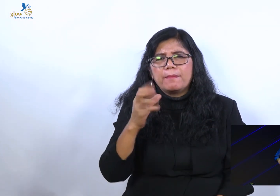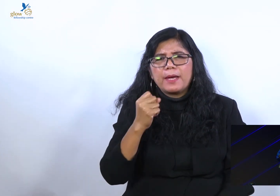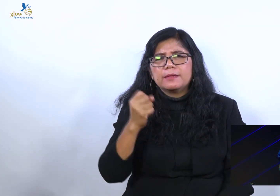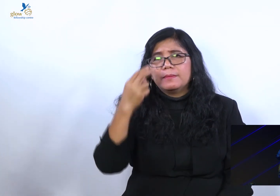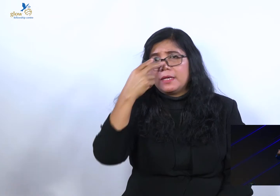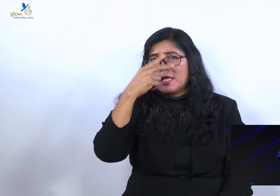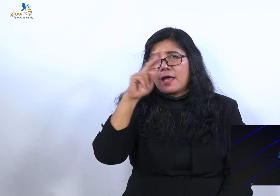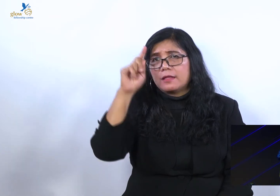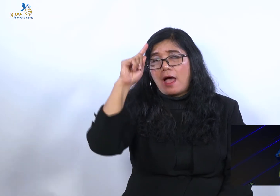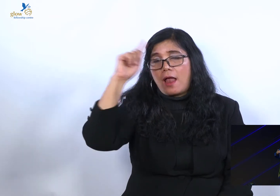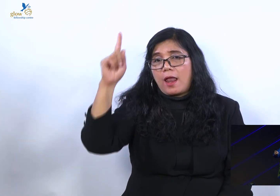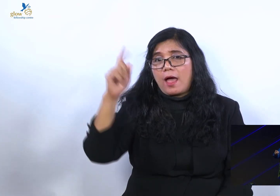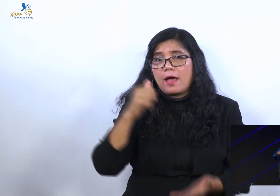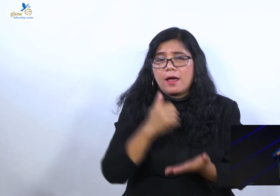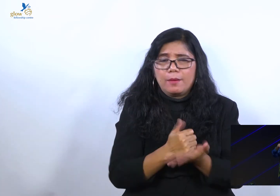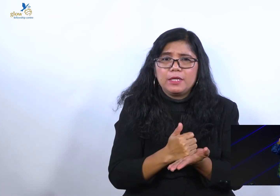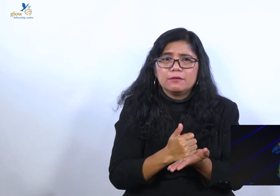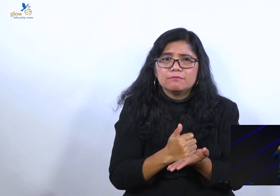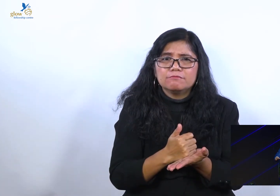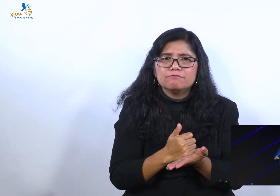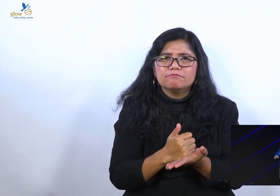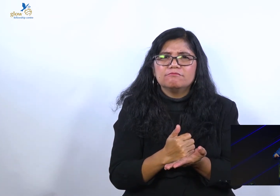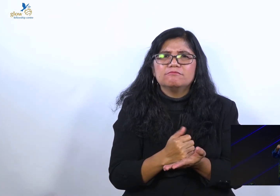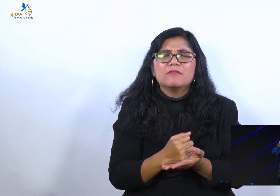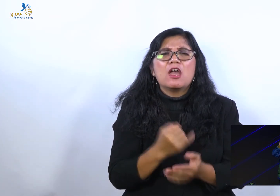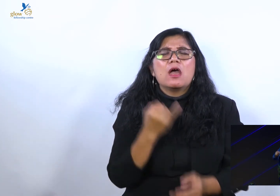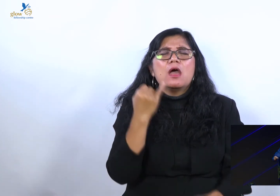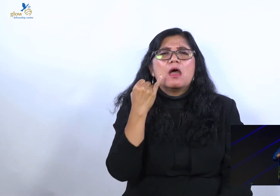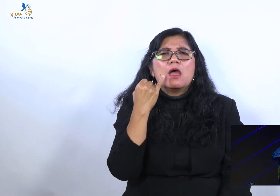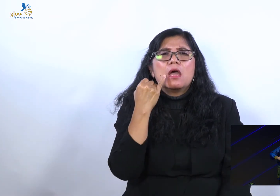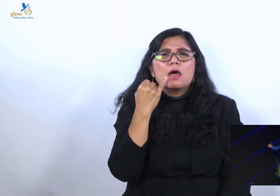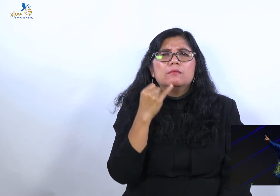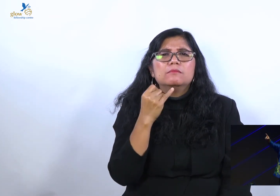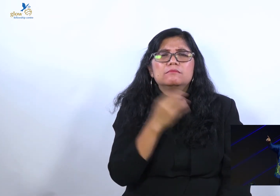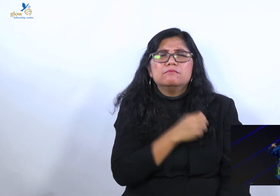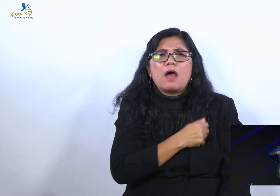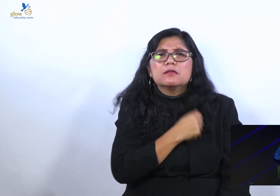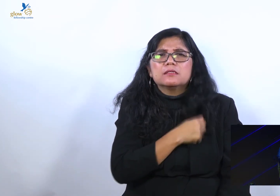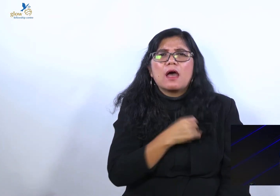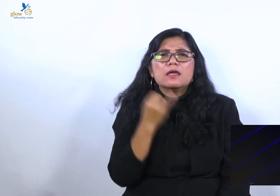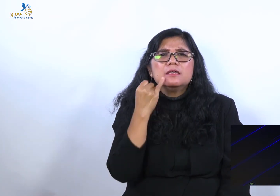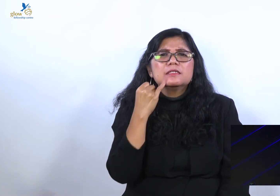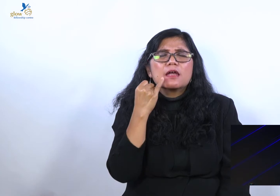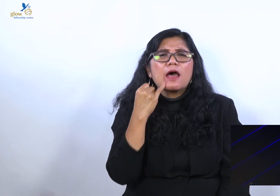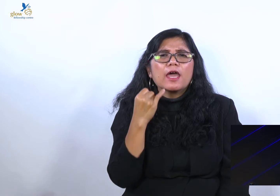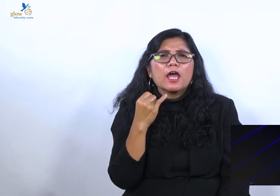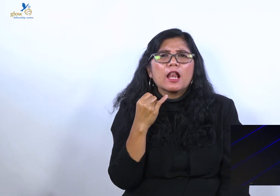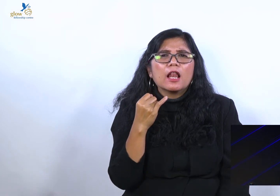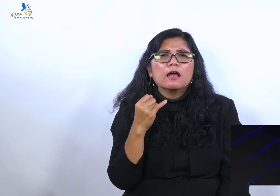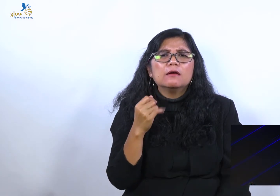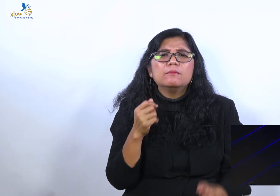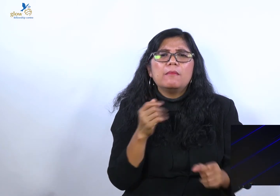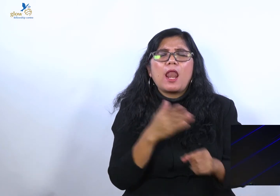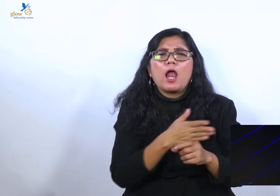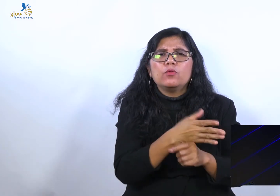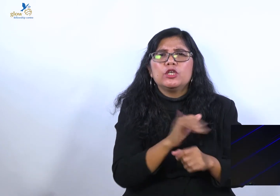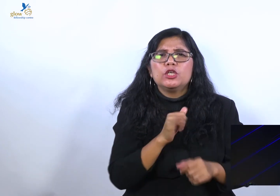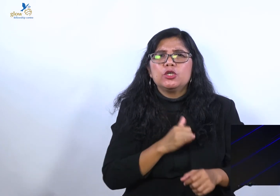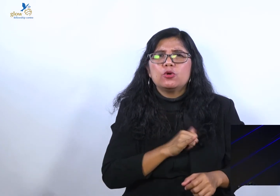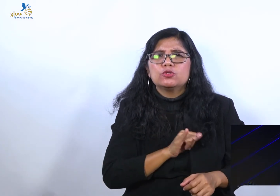Makanya Tuhan ingatkan bangsanya melalui Joshua. Kuduskan dirimu hari ini. Maka besok Tuhan akan melakukan perkara-perkara yang besar.